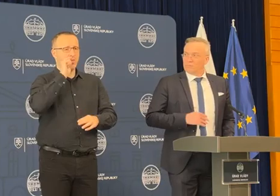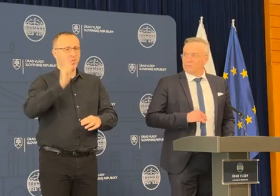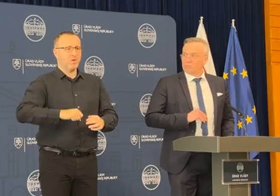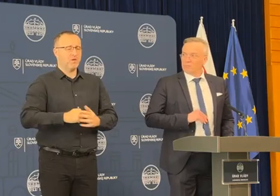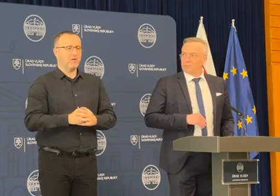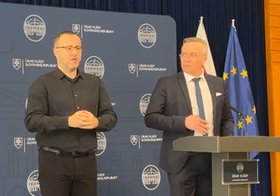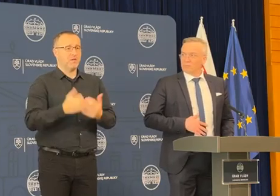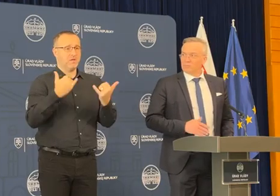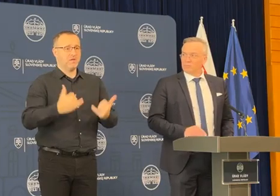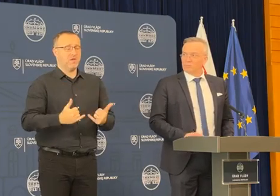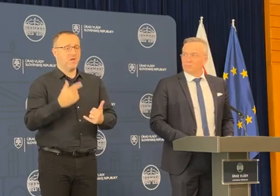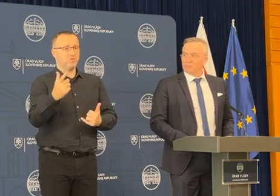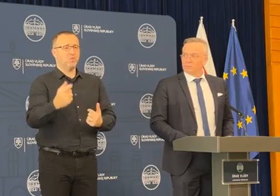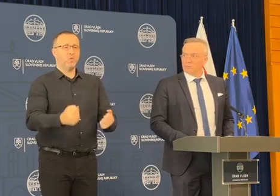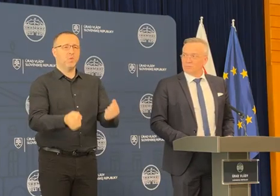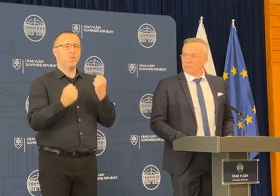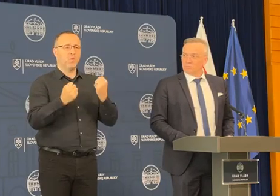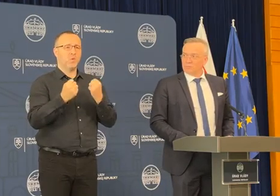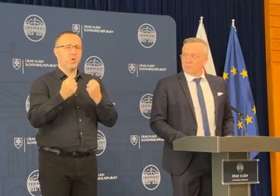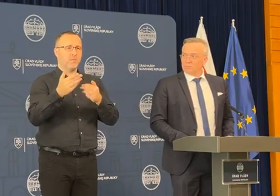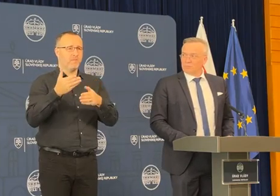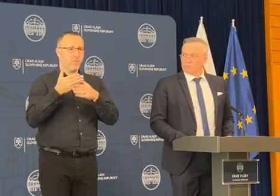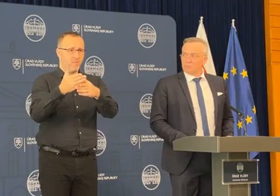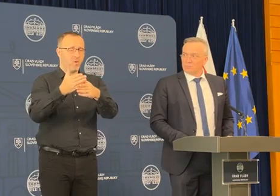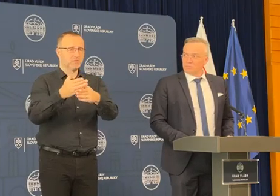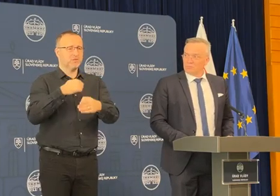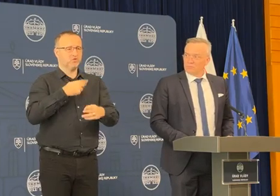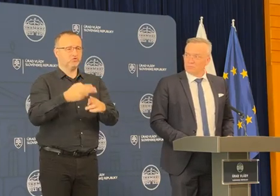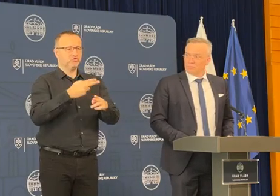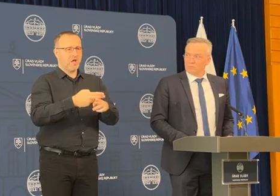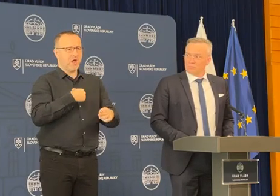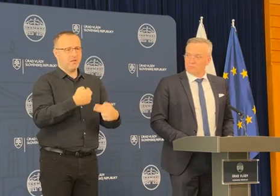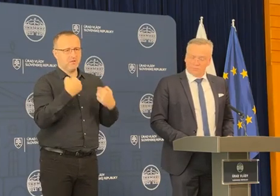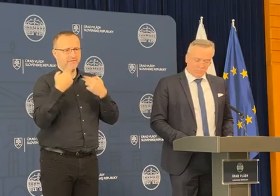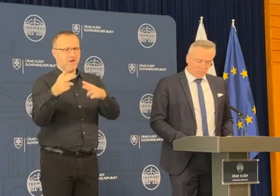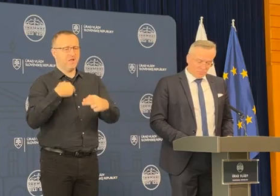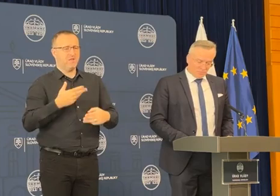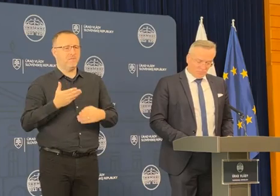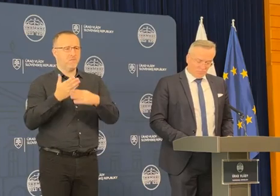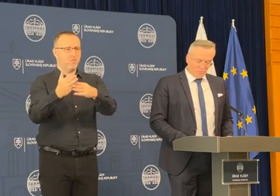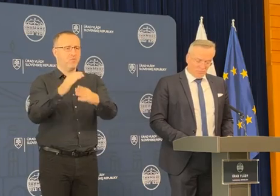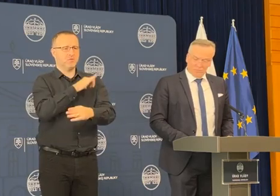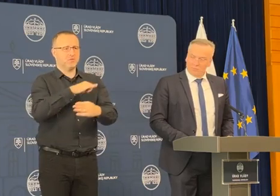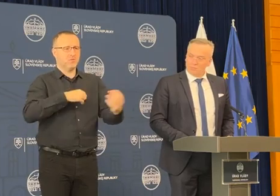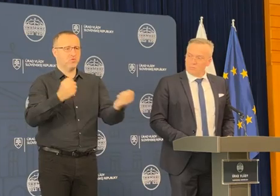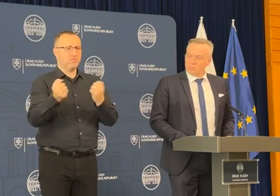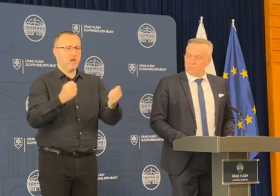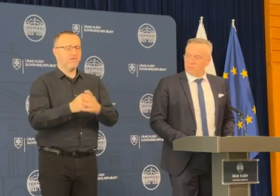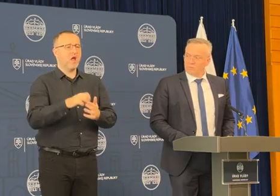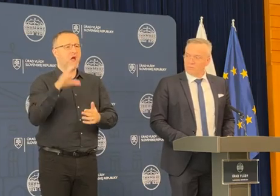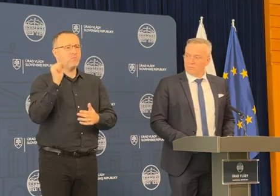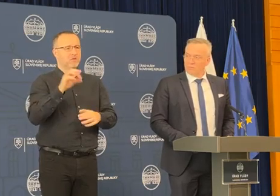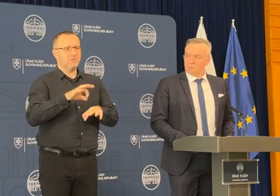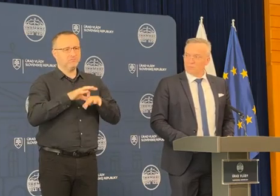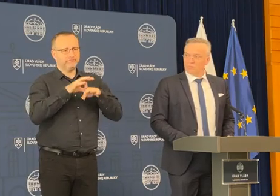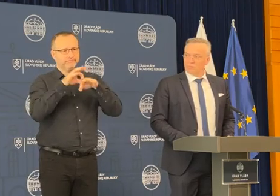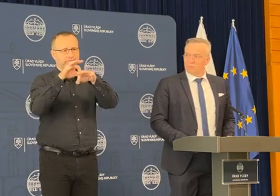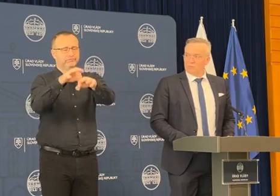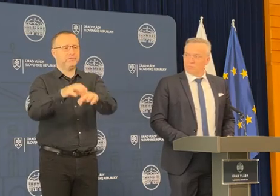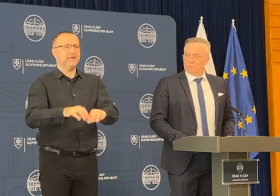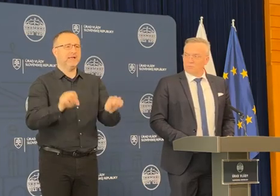tak teraz túto silne podanú pomocnú ruku podáva štát. A samozprávam, aby ich prevedol cez túto